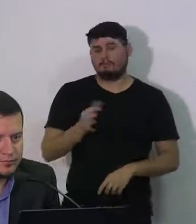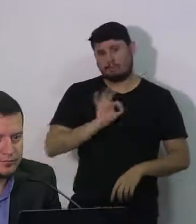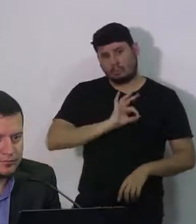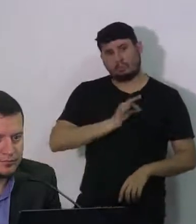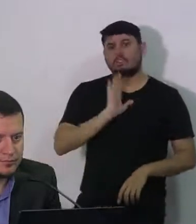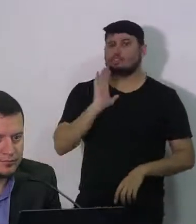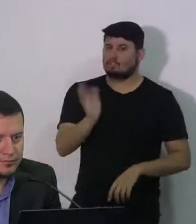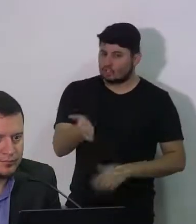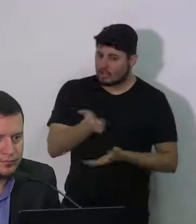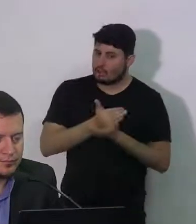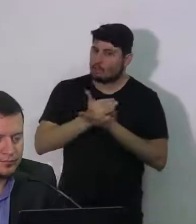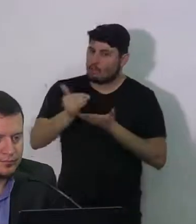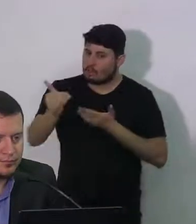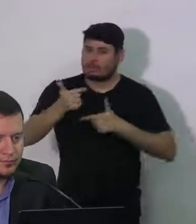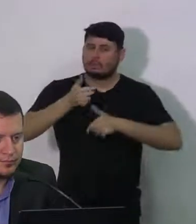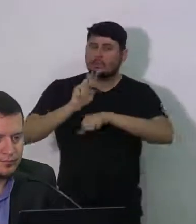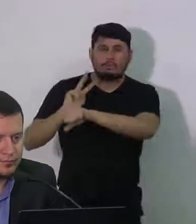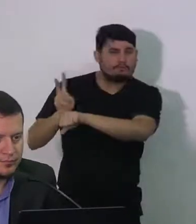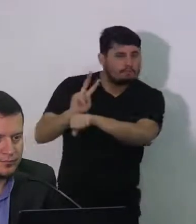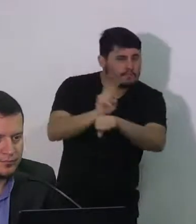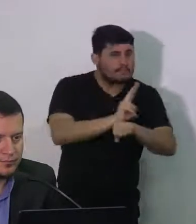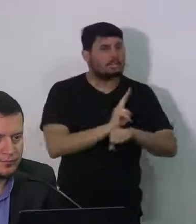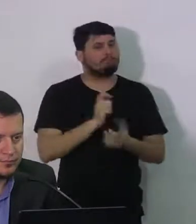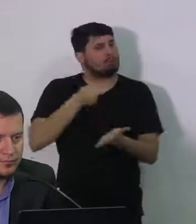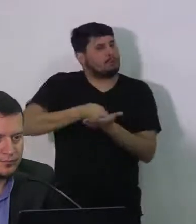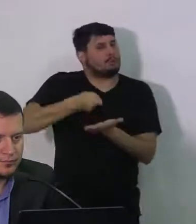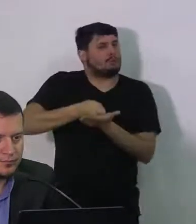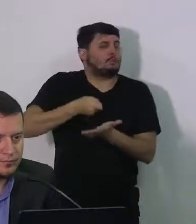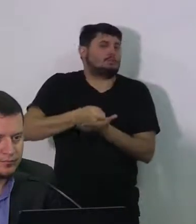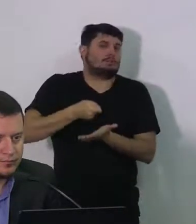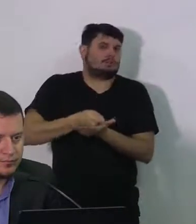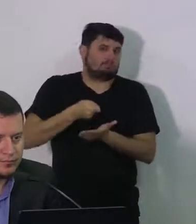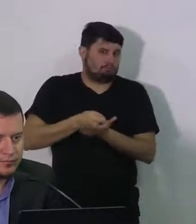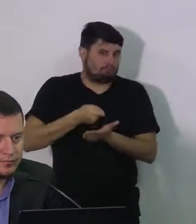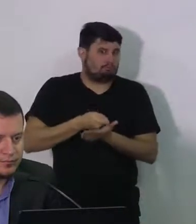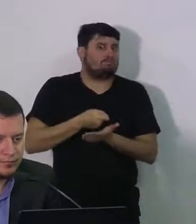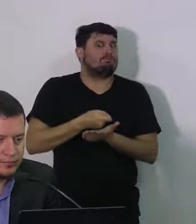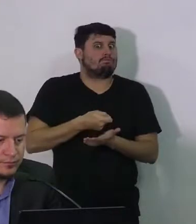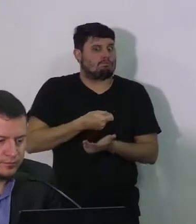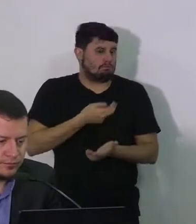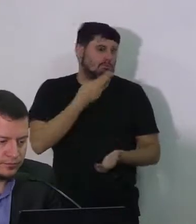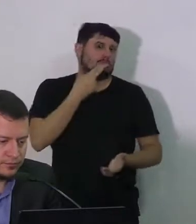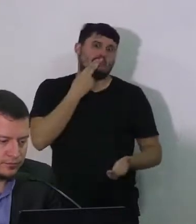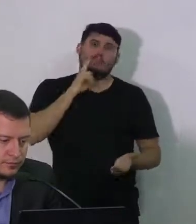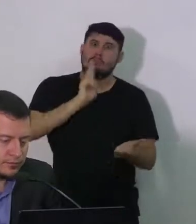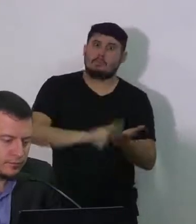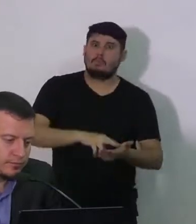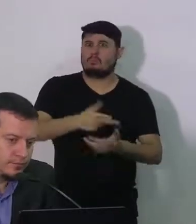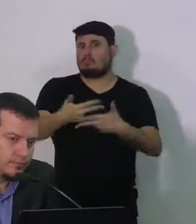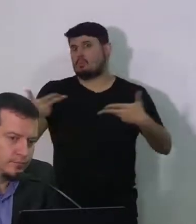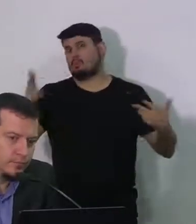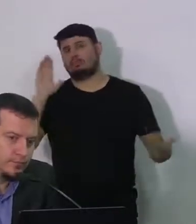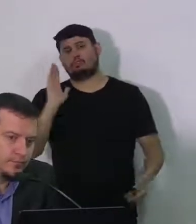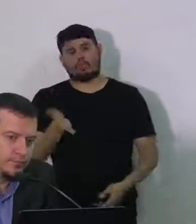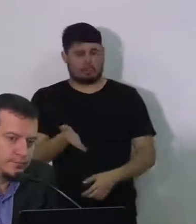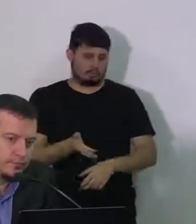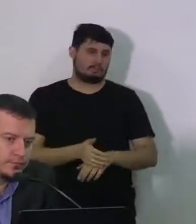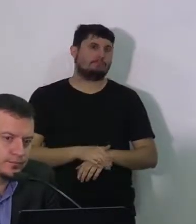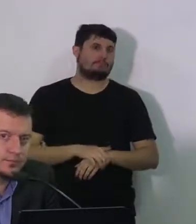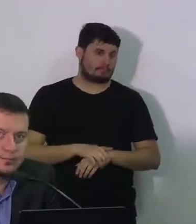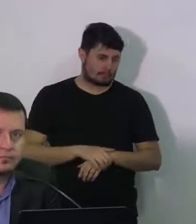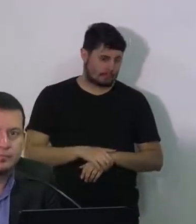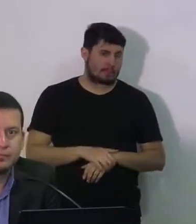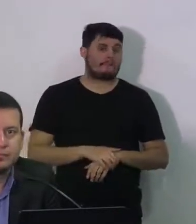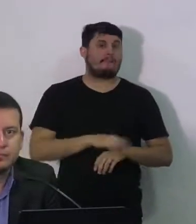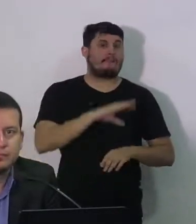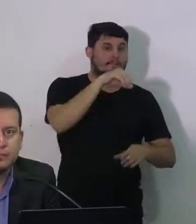e a gente tem trabalhado de maneira incisiva com toda a atuação coordenada da prefeitura de Caruaru tanto na